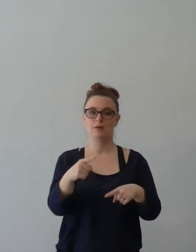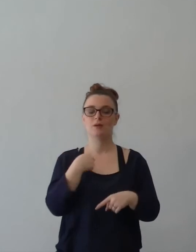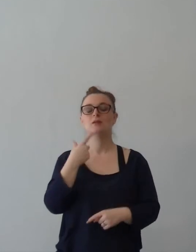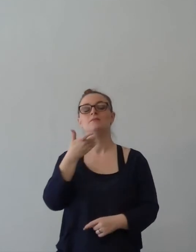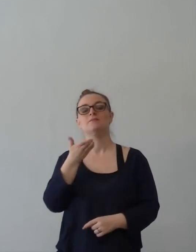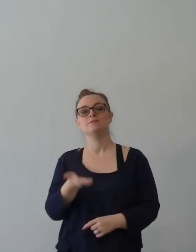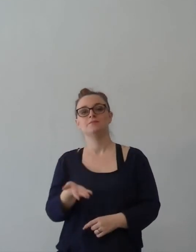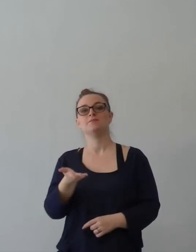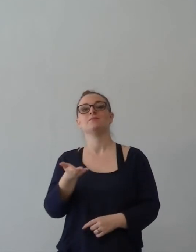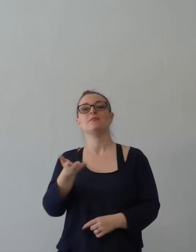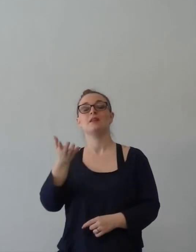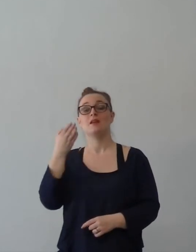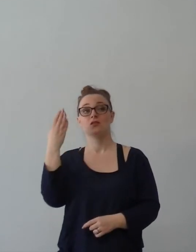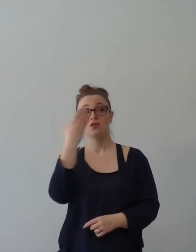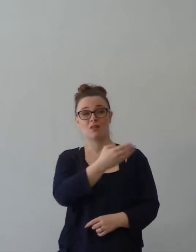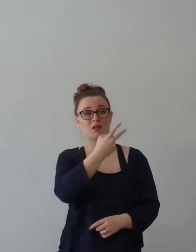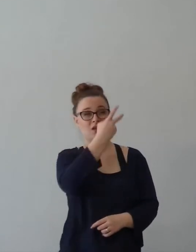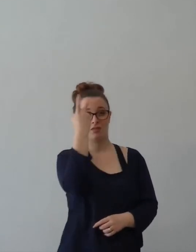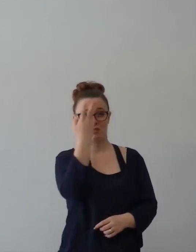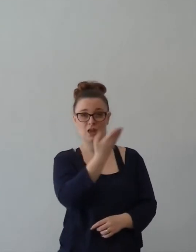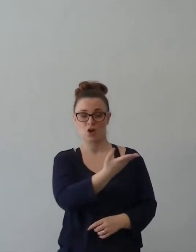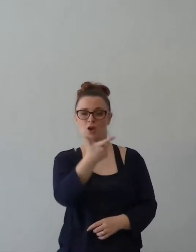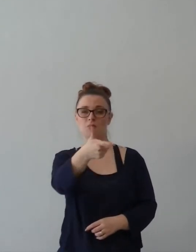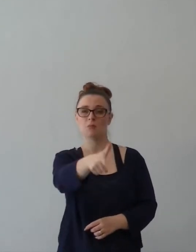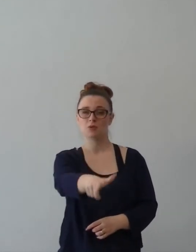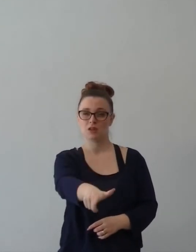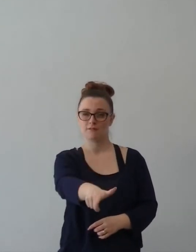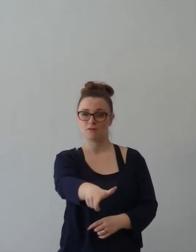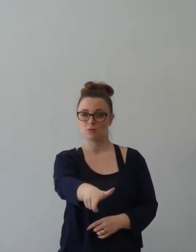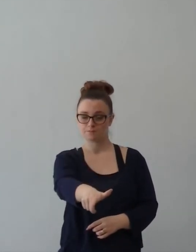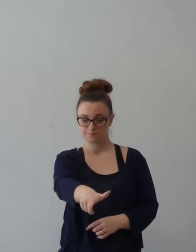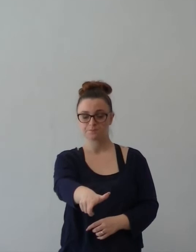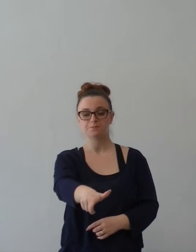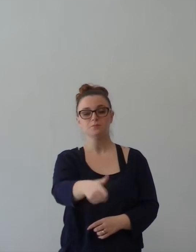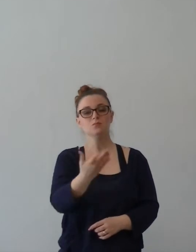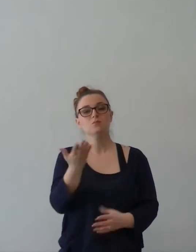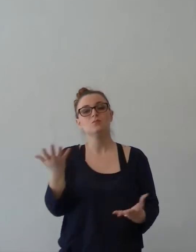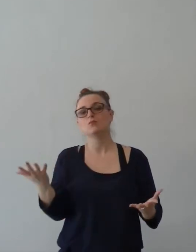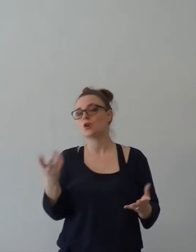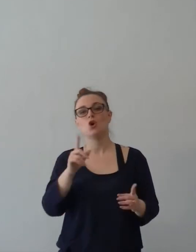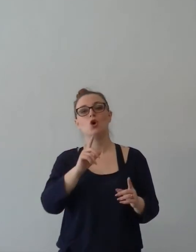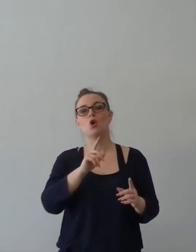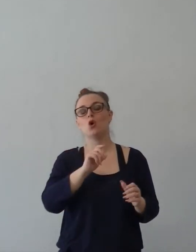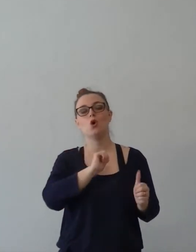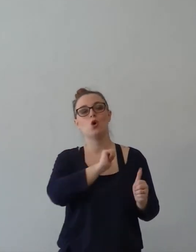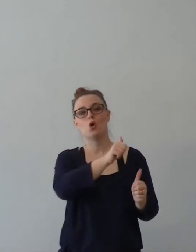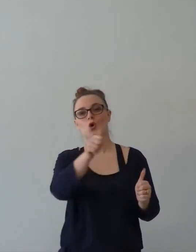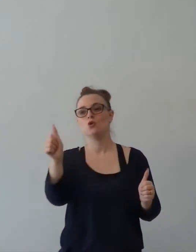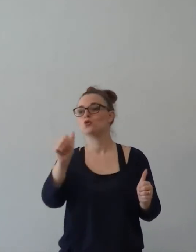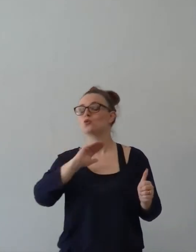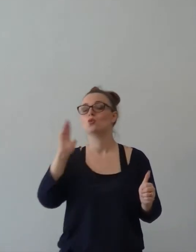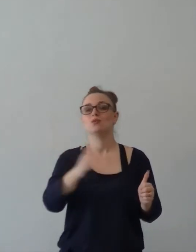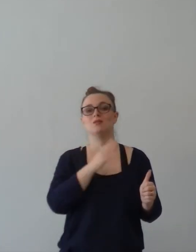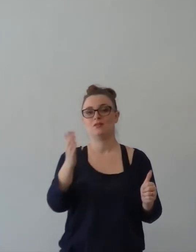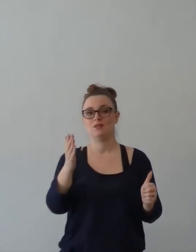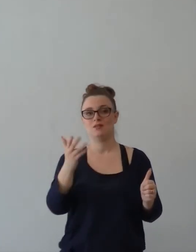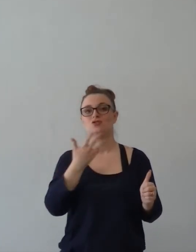quanti hanno il diritto su questa terra di sentire almeno una volta il Vangelo. Però possono accettare Hitler aveva il diritto di